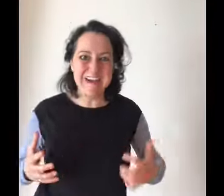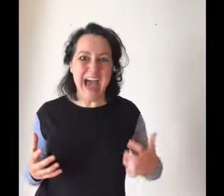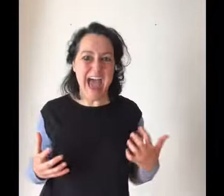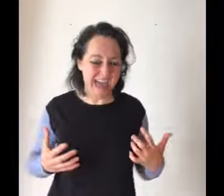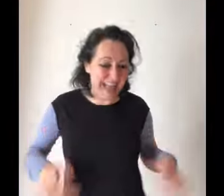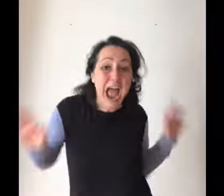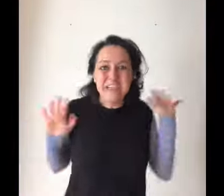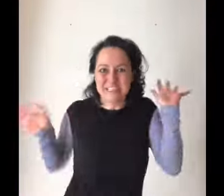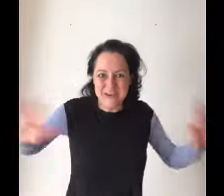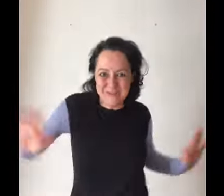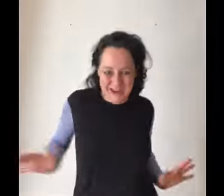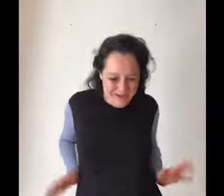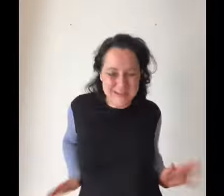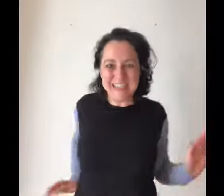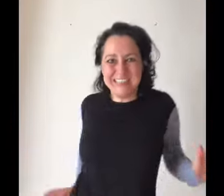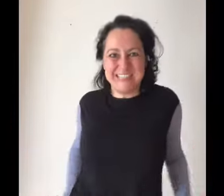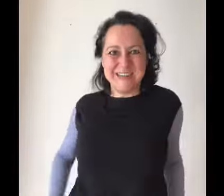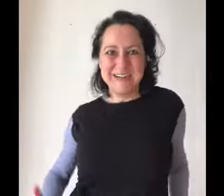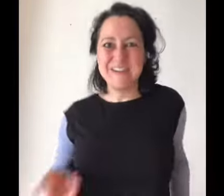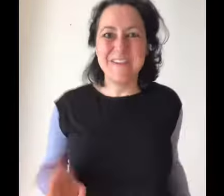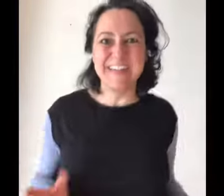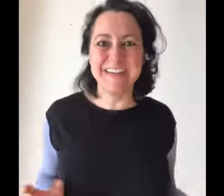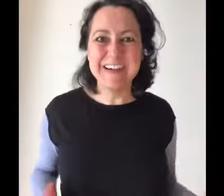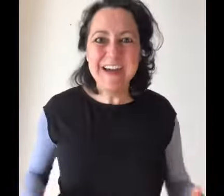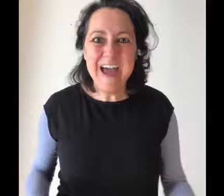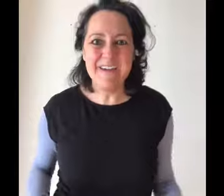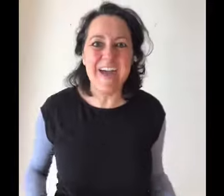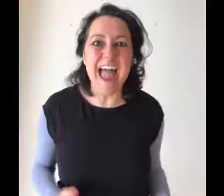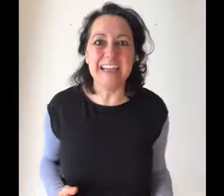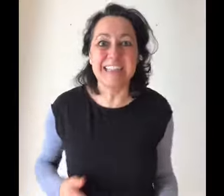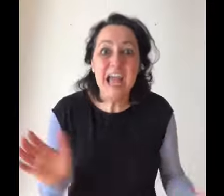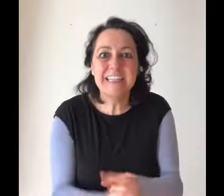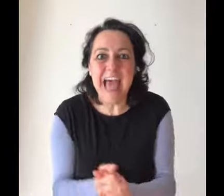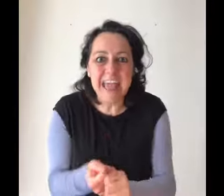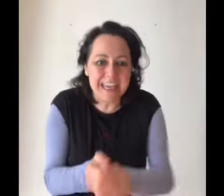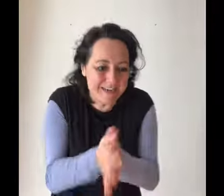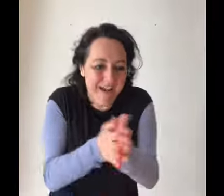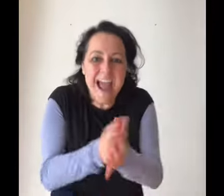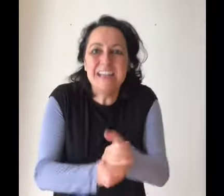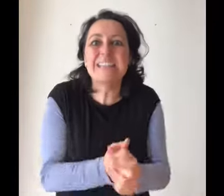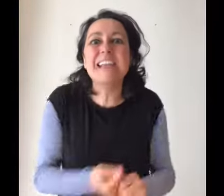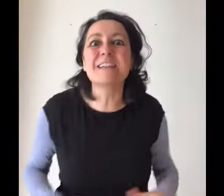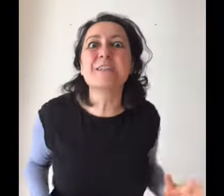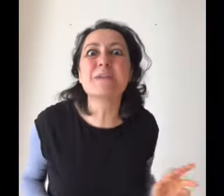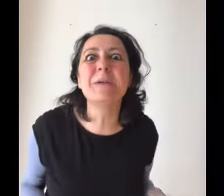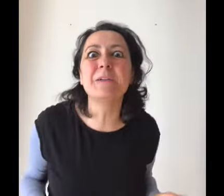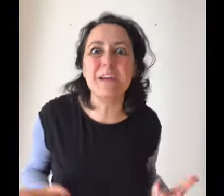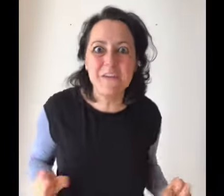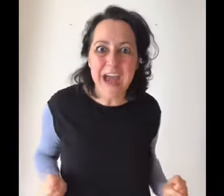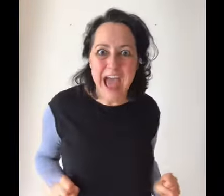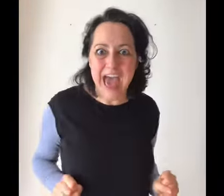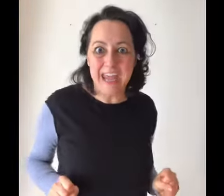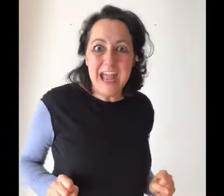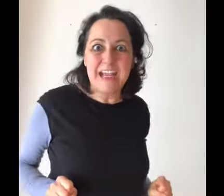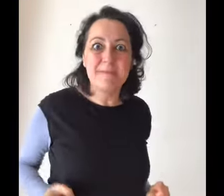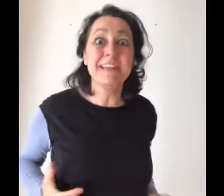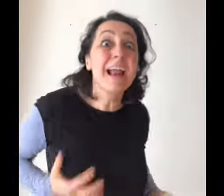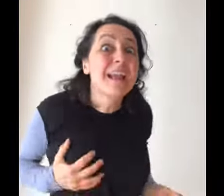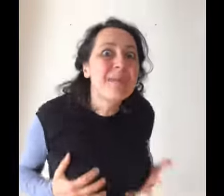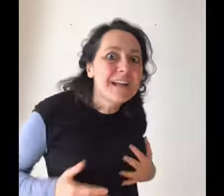guarda, sono venuta subito. Eh bestia, dai che qua ci diam subito da fare, che mettiamo le mani